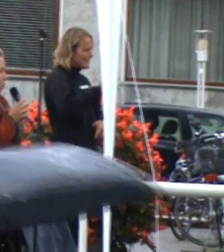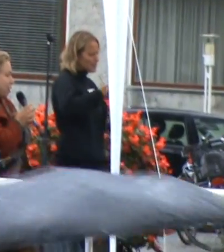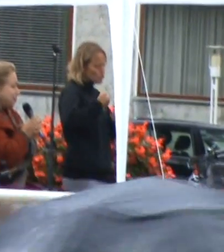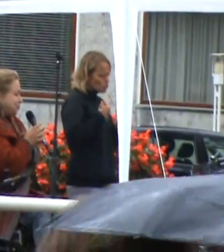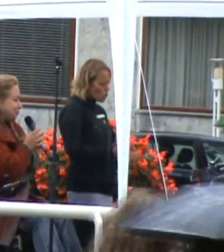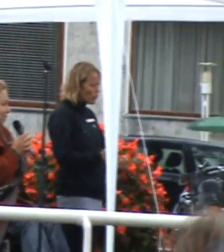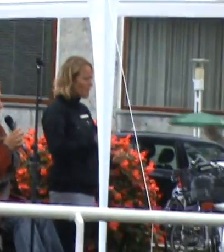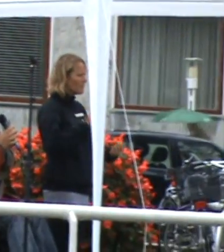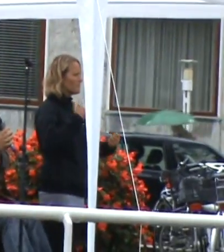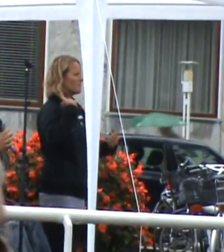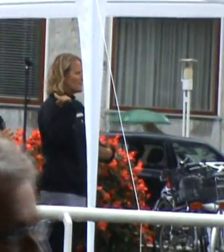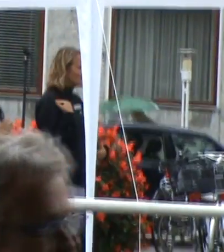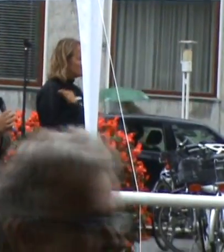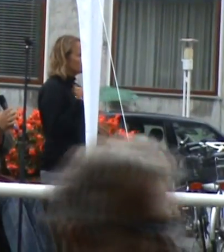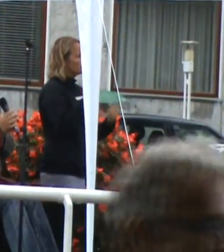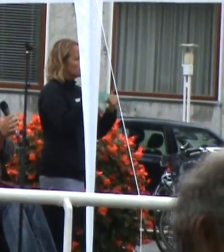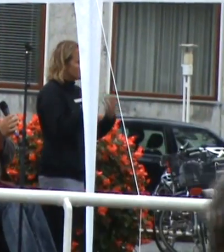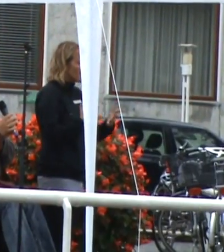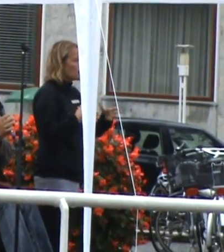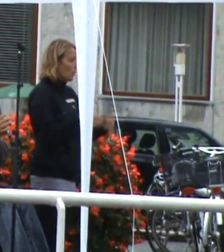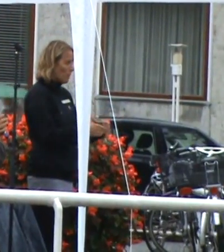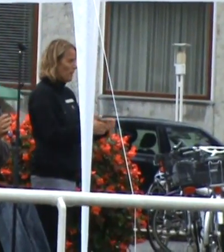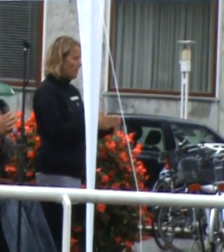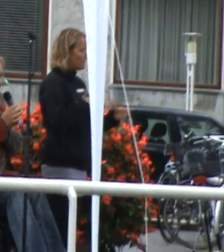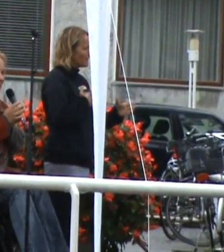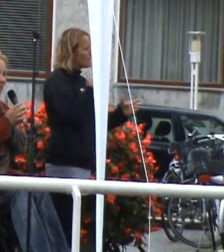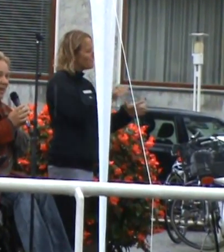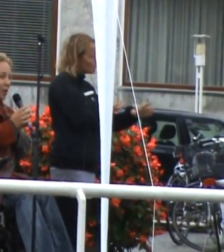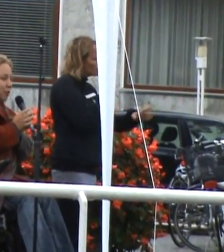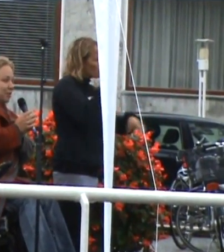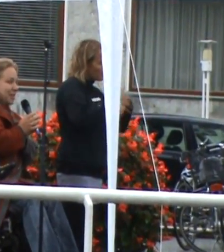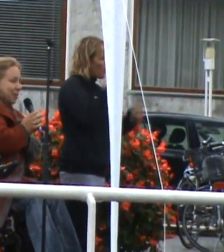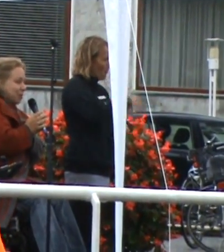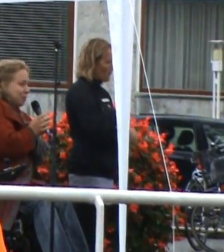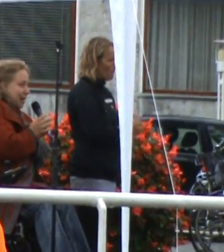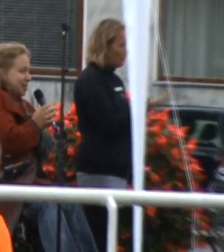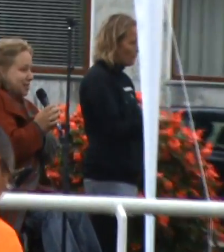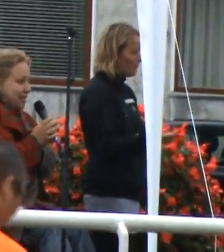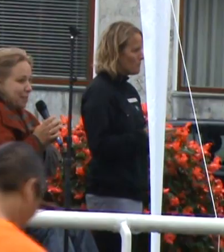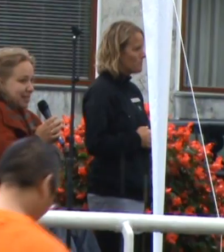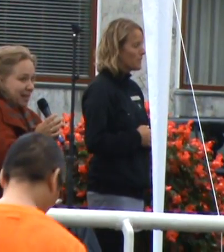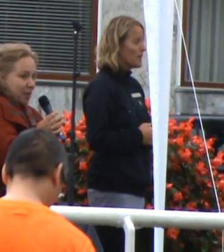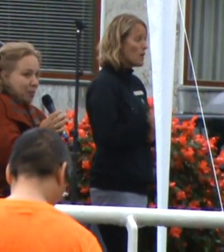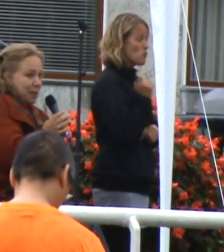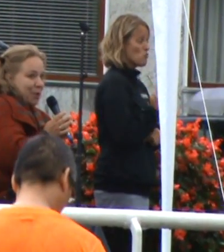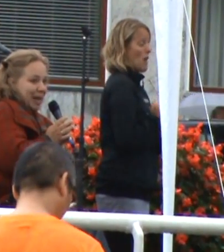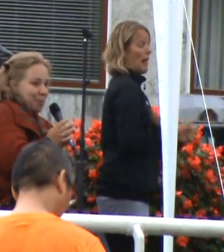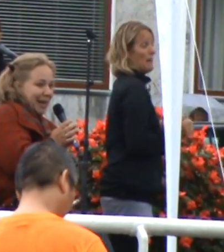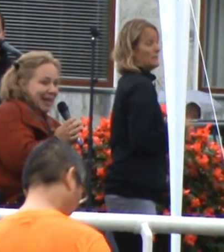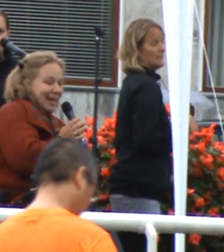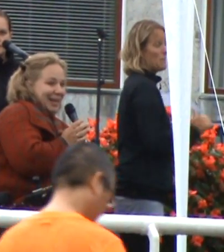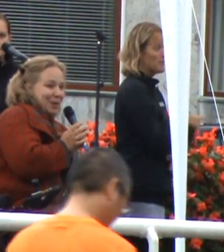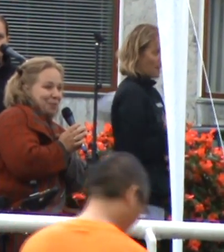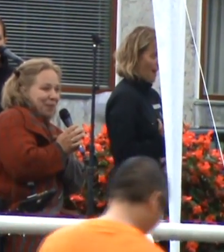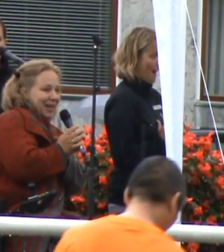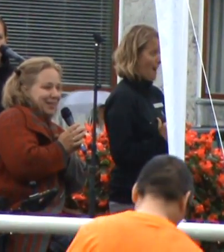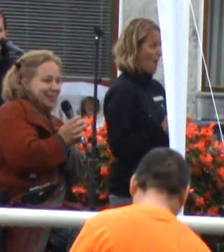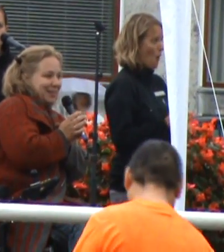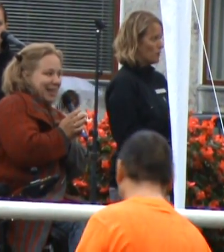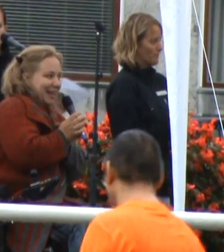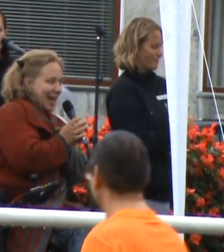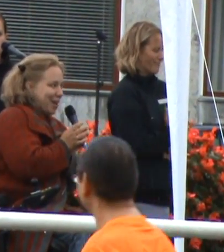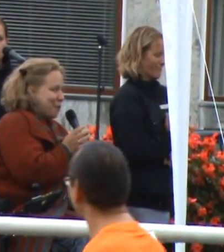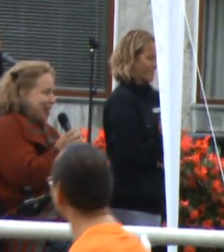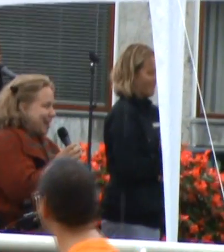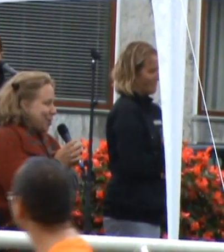svage grupper. Og det er jo så det, jeg skal forsøge at sige lidt om. Jeg kan jo i og for sig kun repræsentere mig selv og blive på egen banehælddel, men